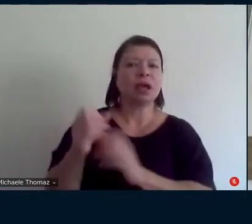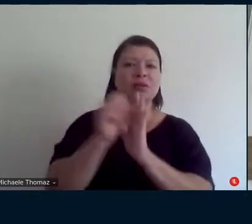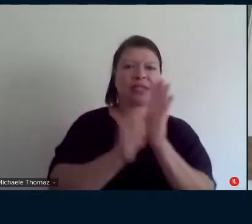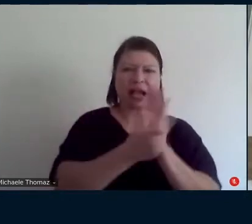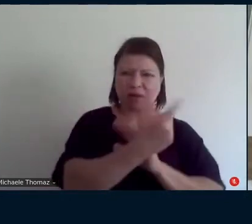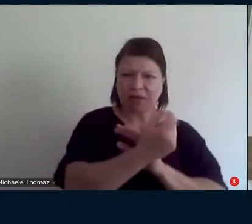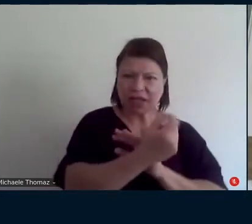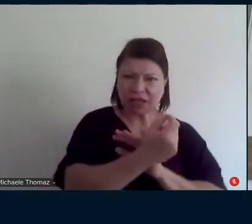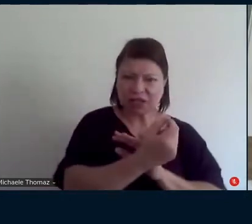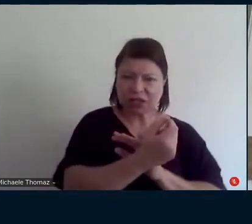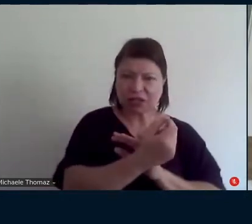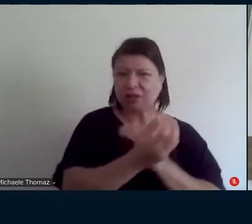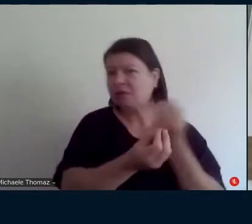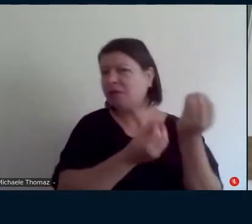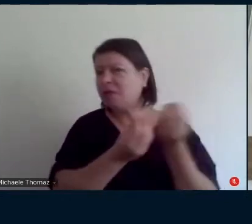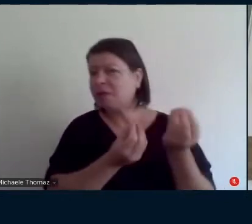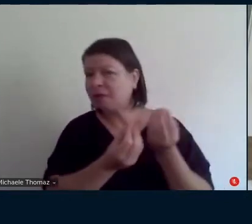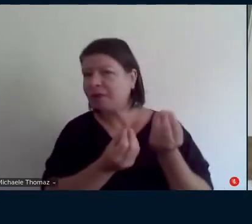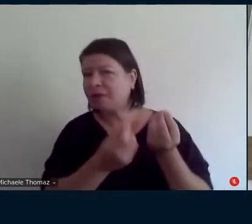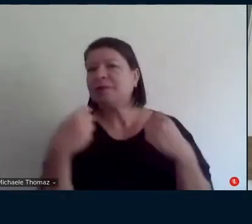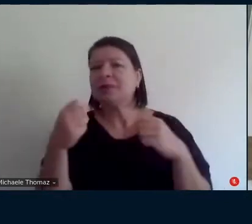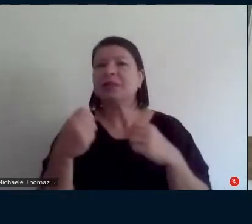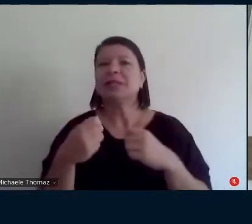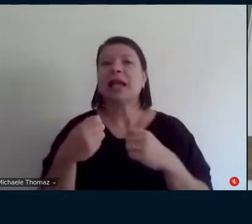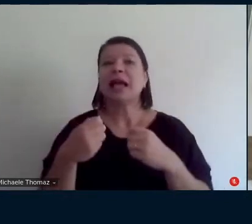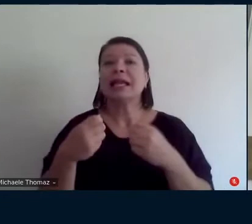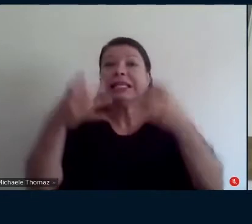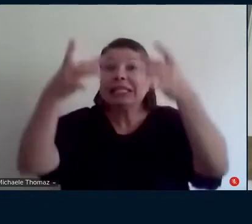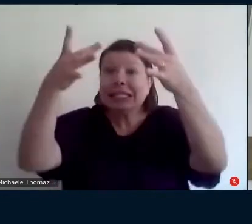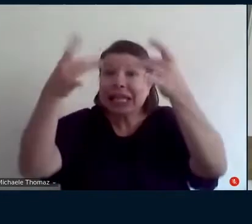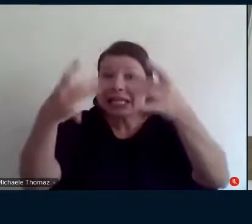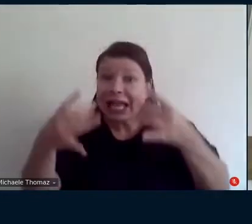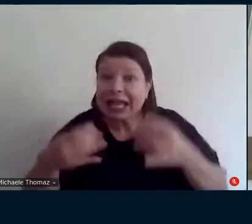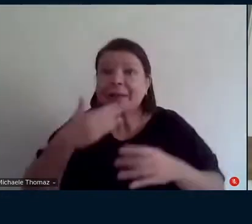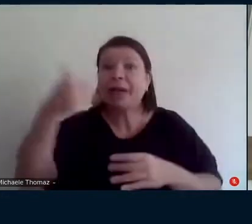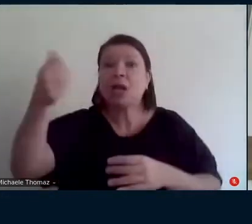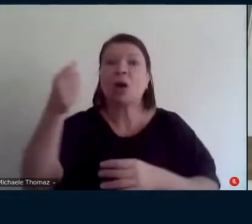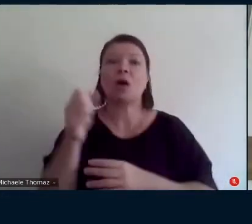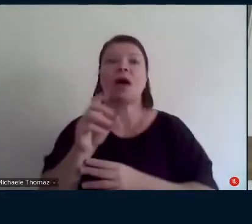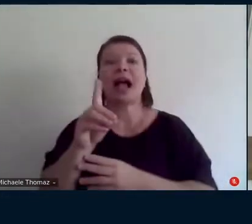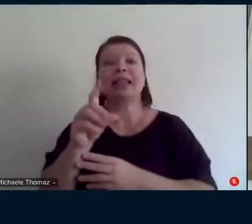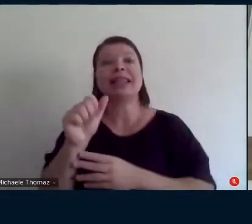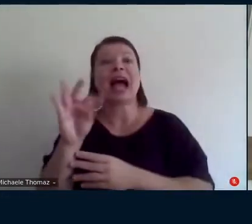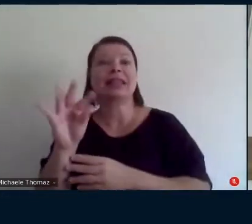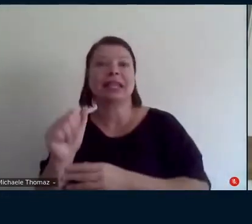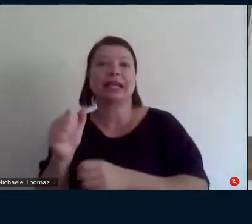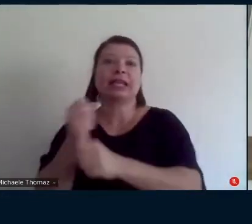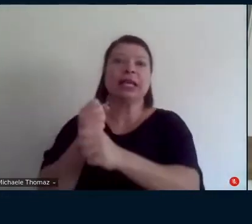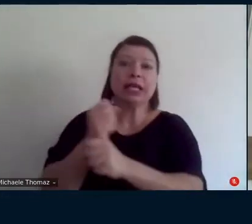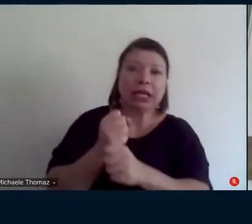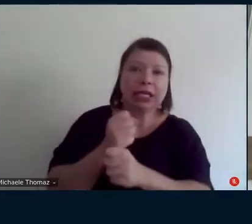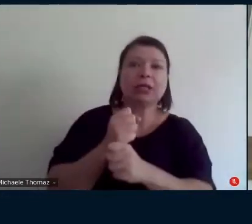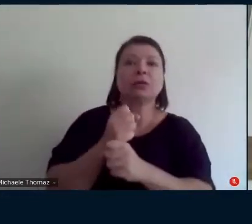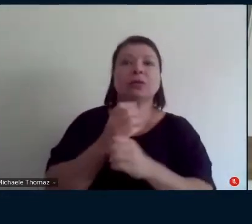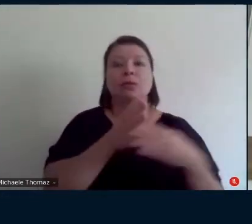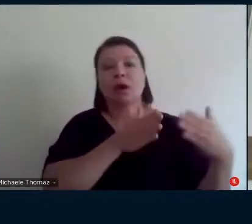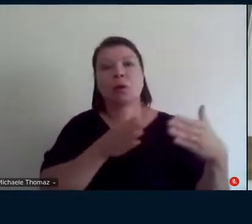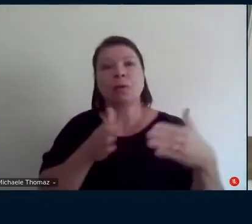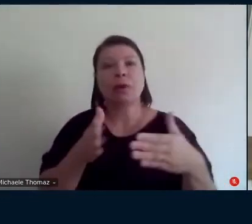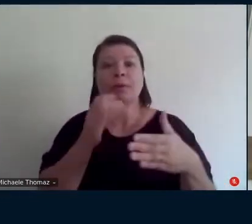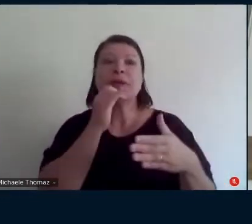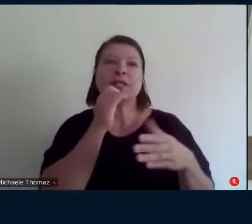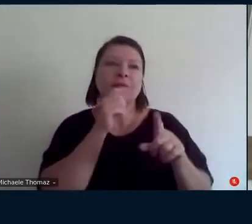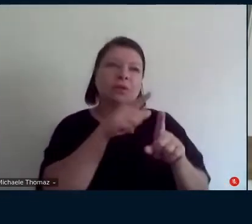dá uma olhadinha lá eu organizaria também as datas dos acompanhamentos da Paula